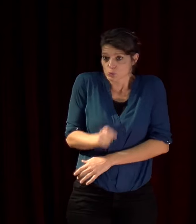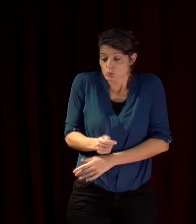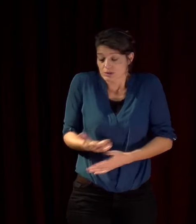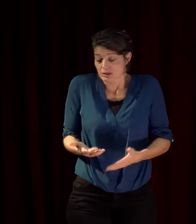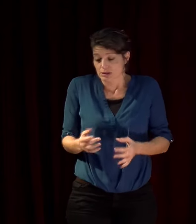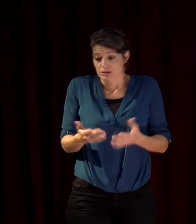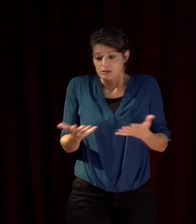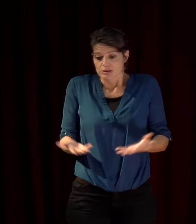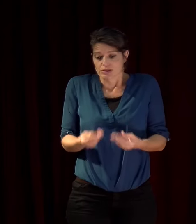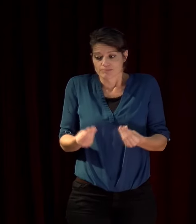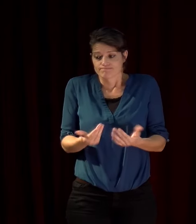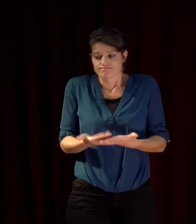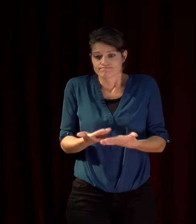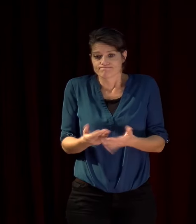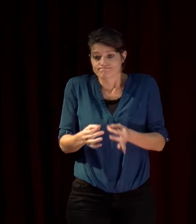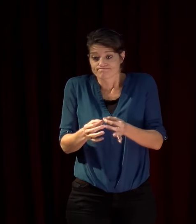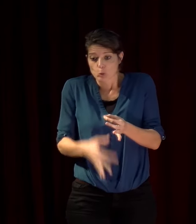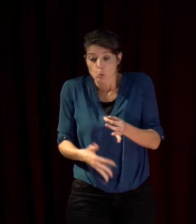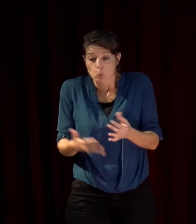solution c'était de demander